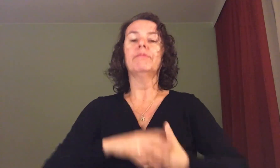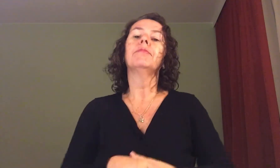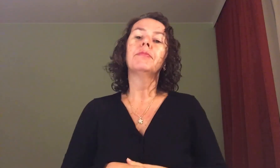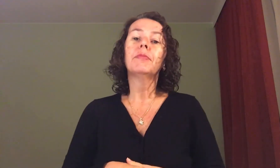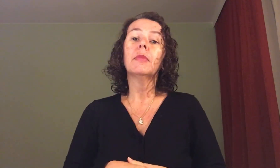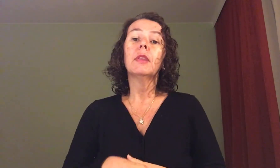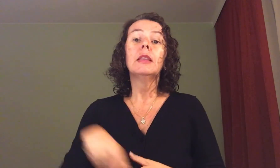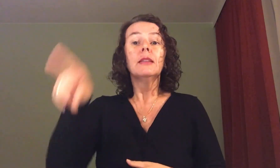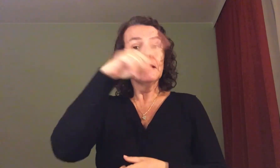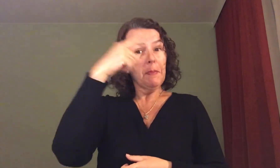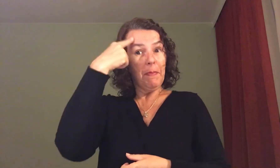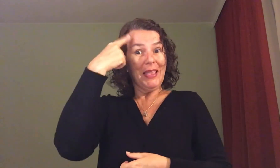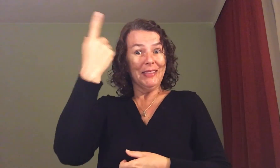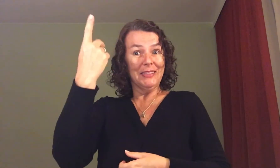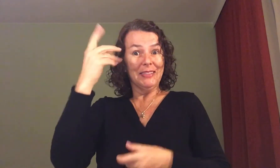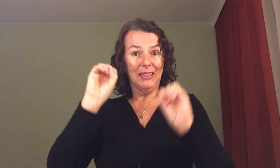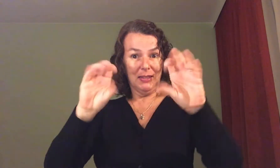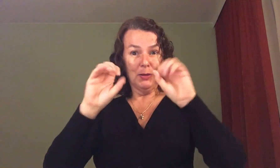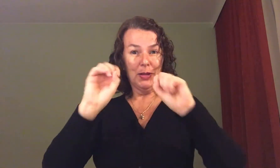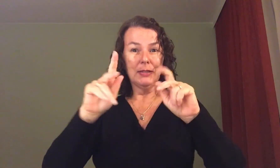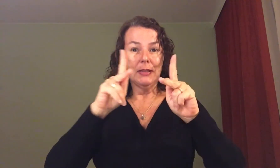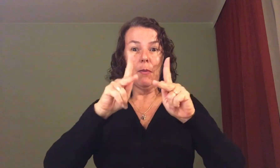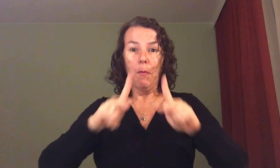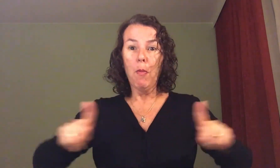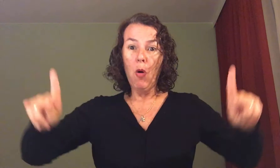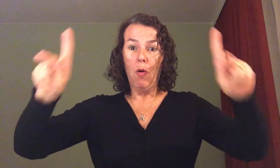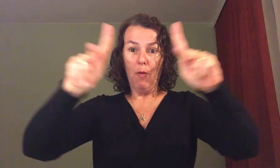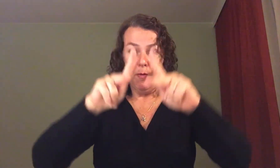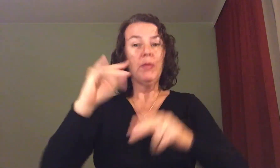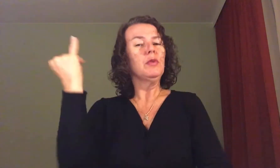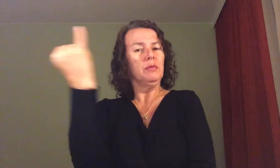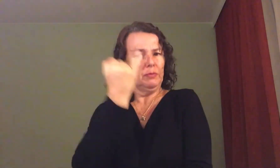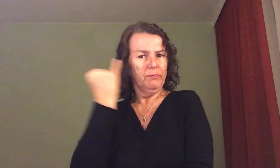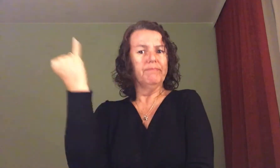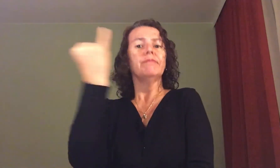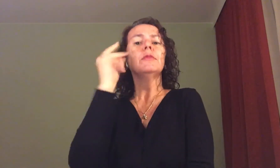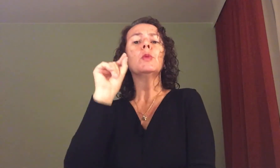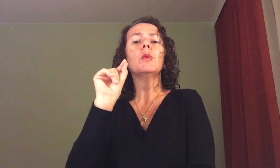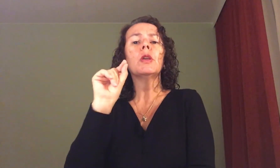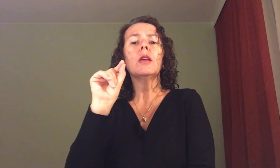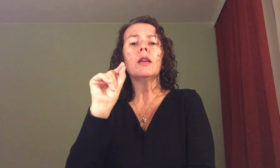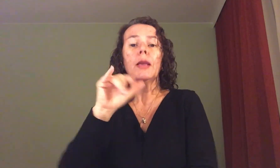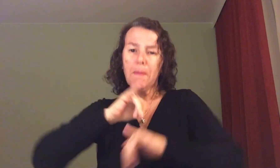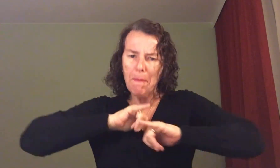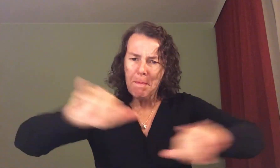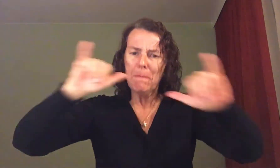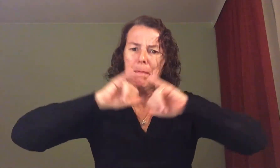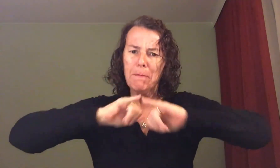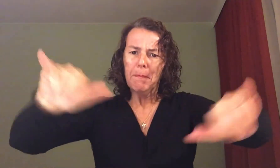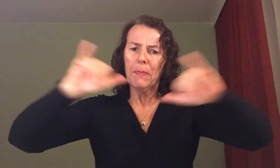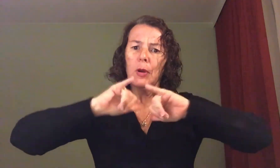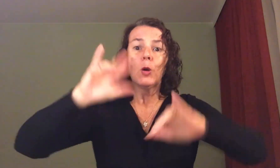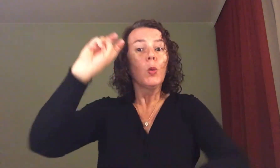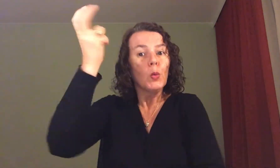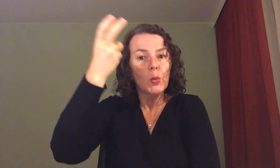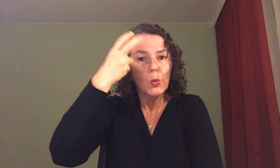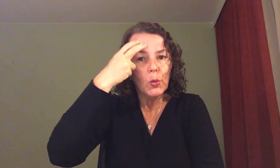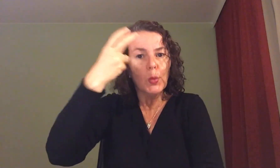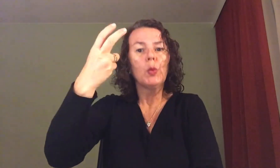se pensa em educação de um povo, um elemento fundamental é a propagação de sua